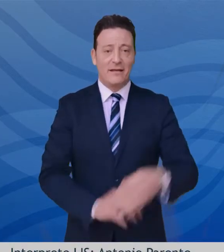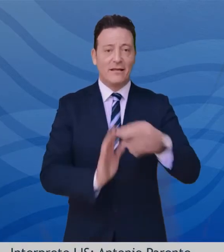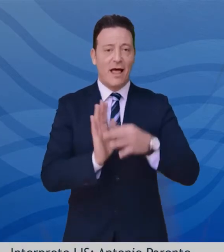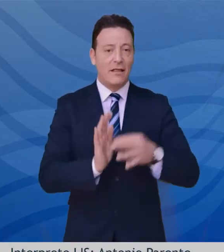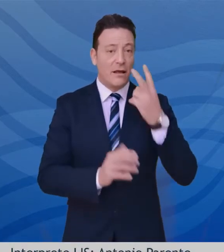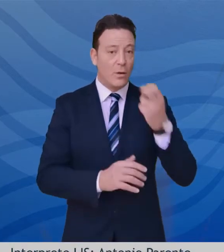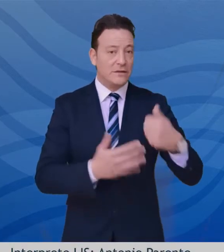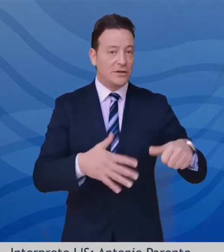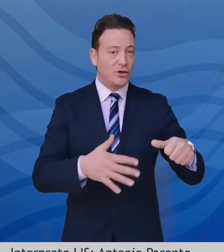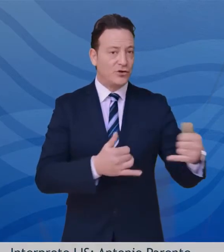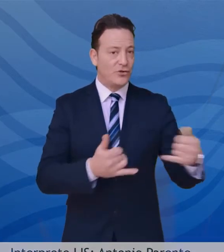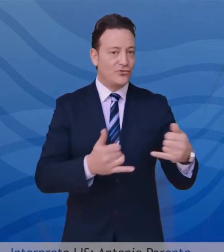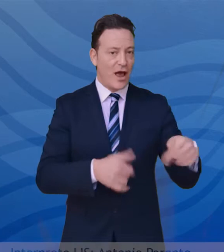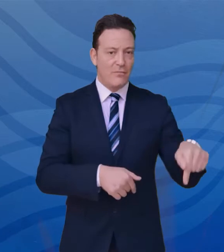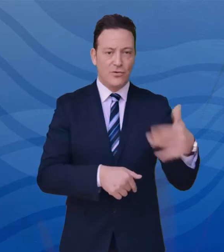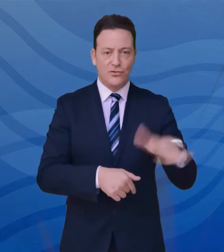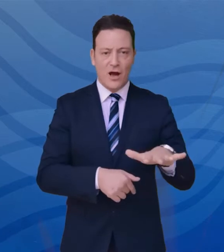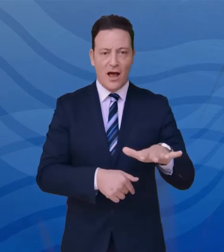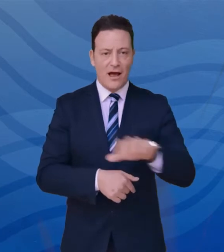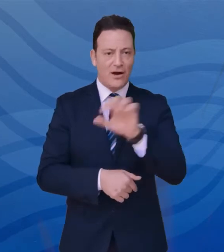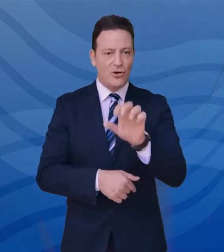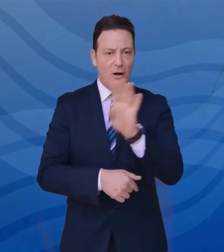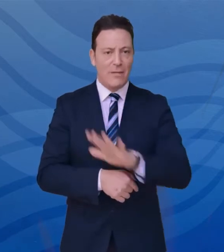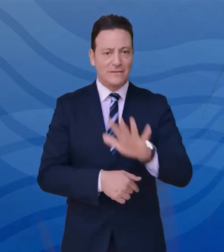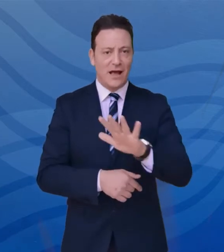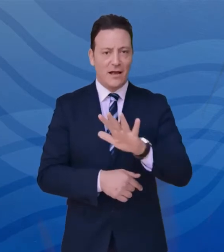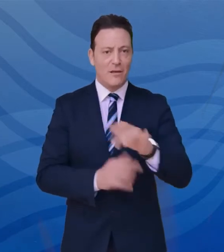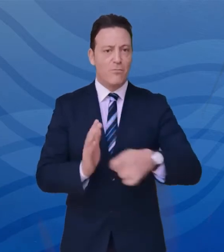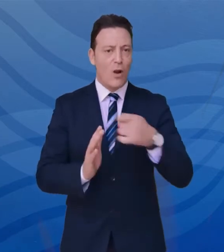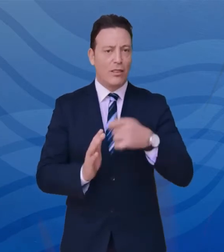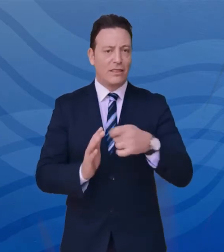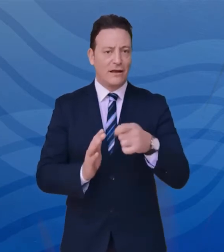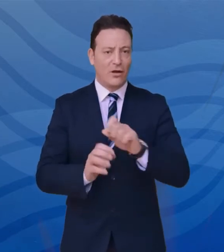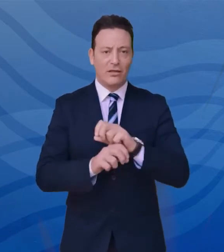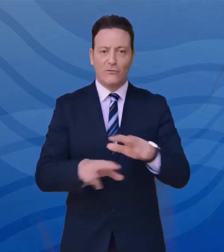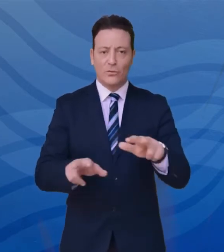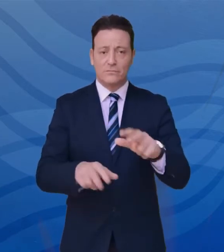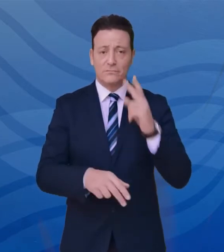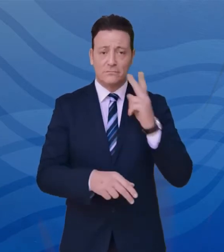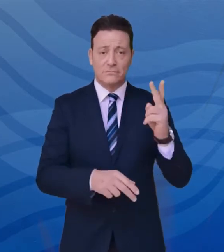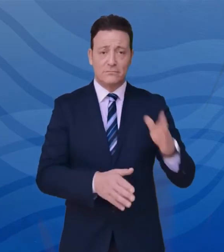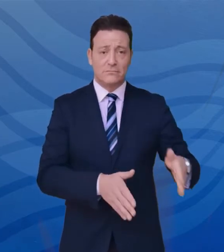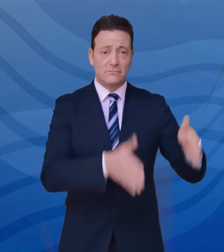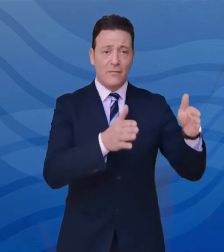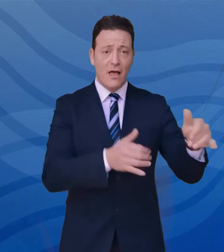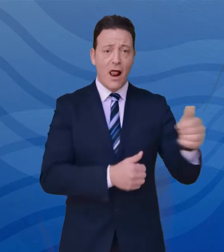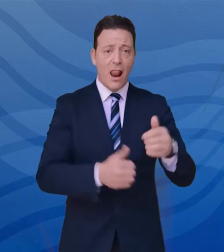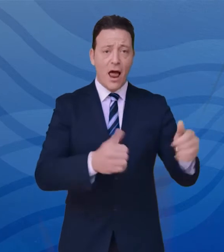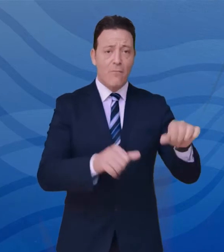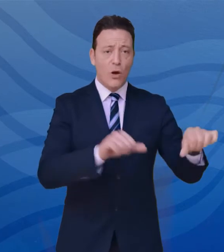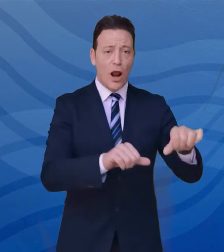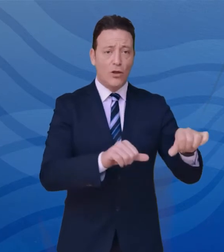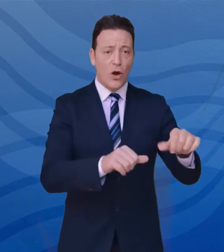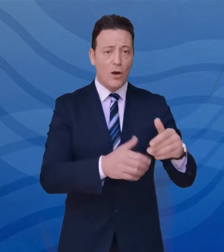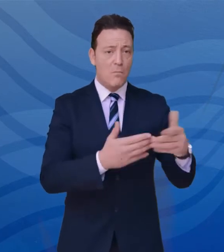riferiti al 16 dicembre, già diffusi dal bollettino della Regione Basilicata, indicano che da laboratori presso strutture